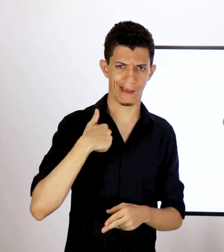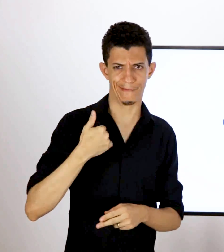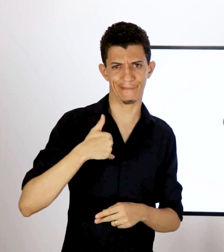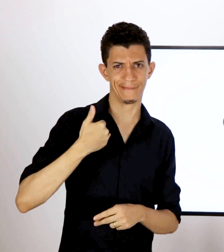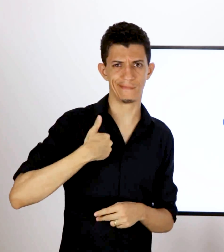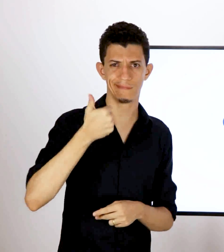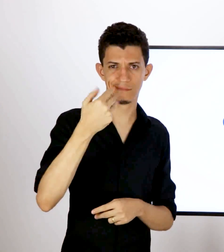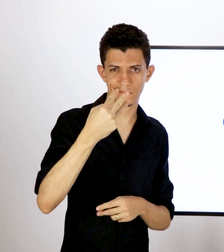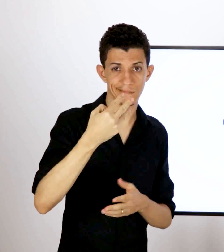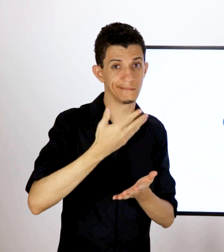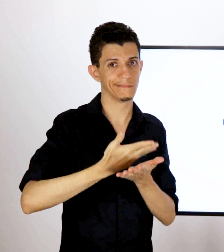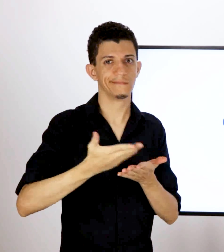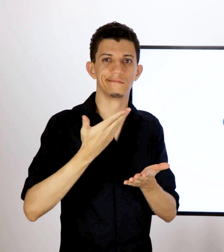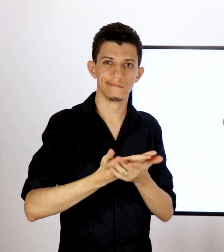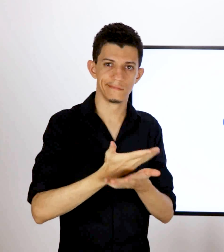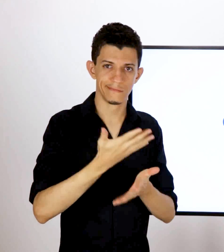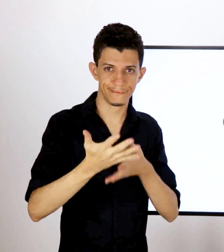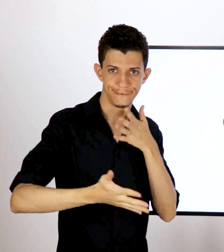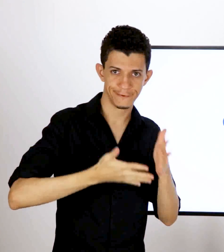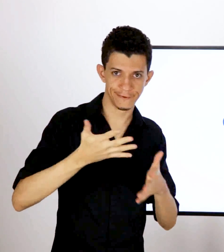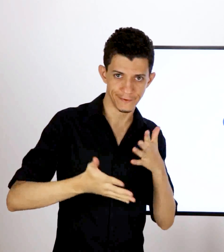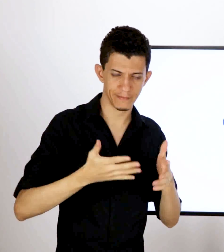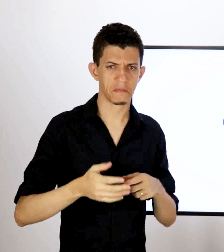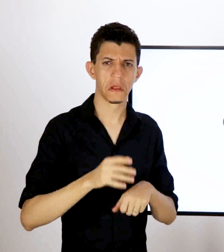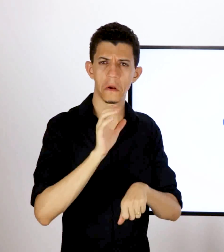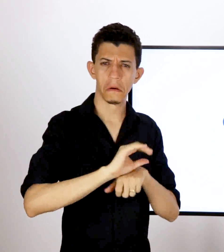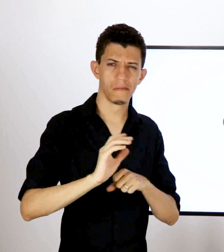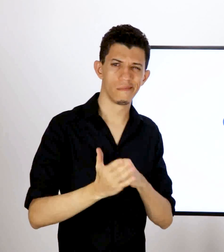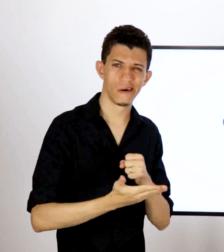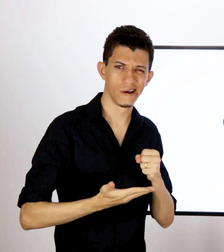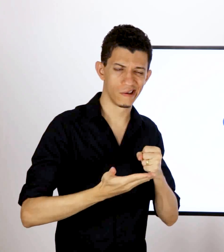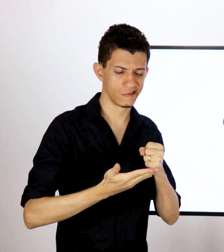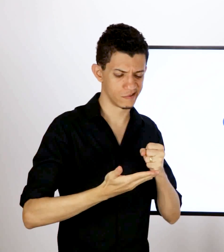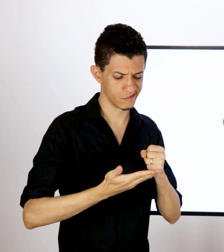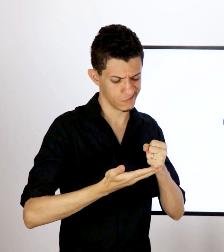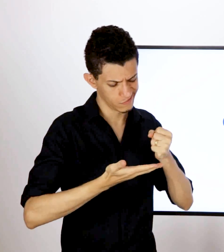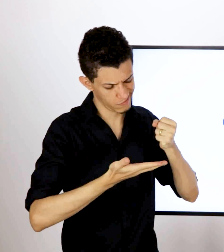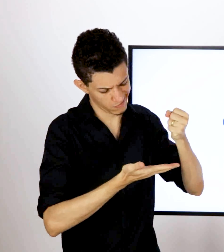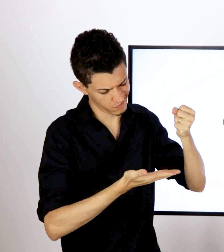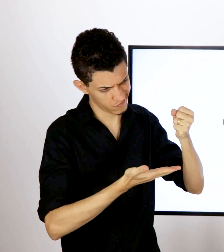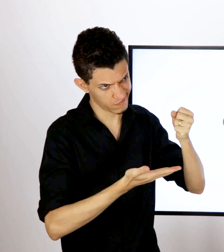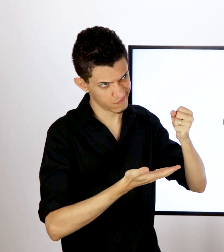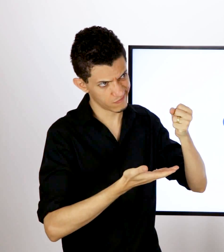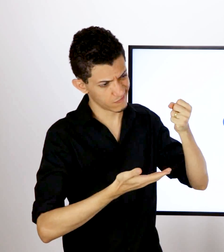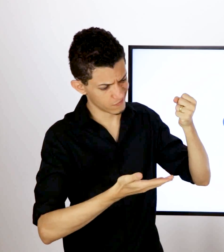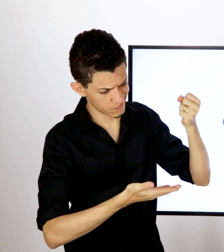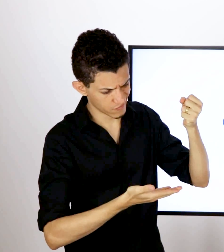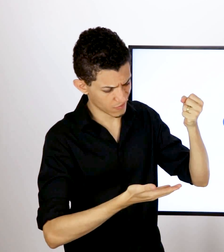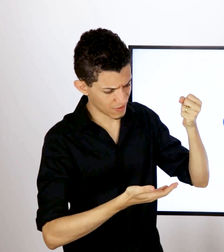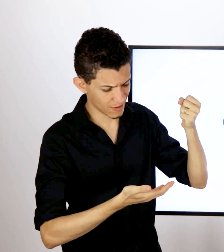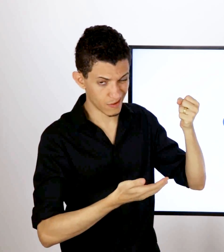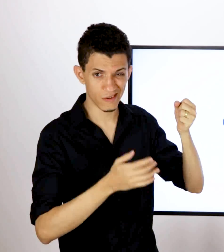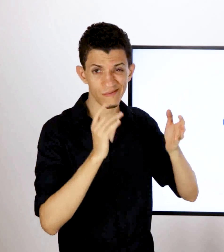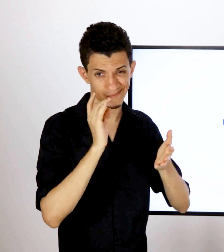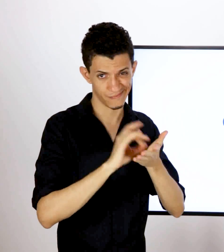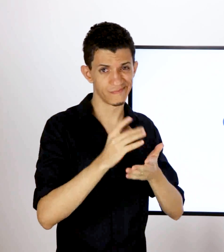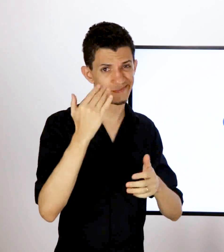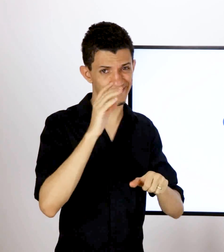mesmo, quando estava com meus 13 anos aprendendo a língua de sinais, bom, eu fiz um curso básico, do básico, do básico,